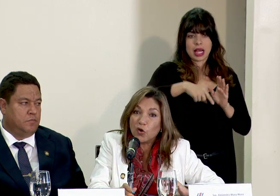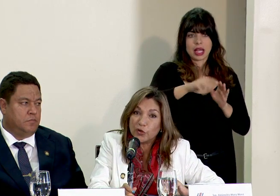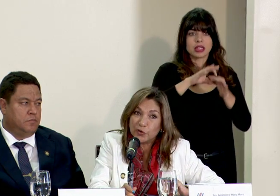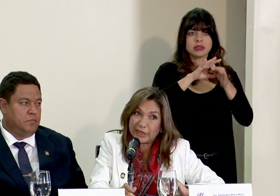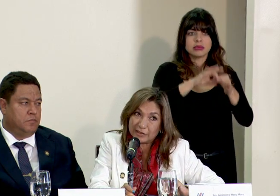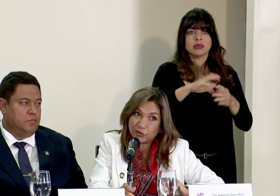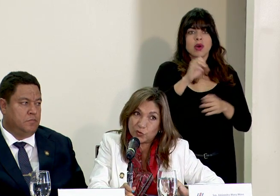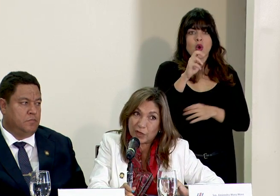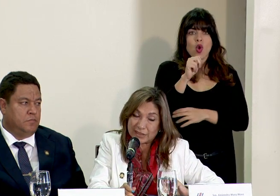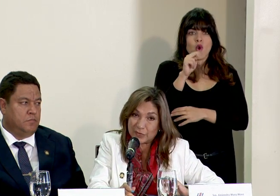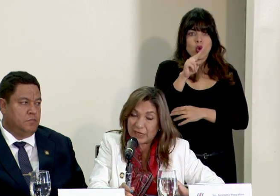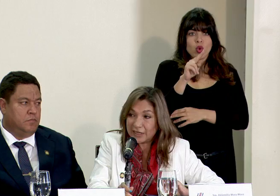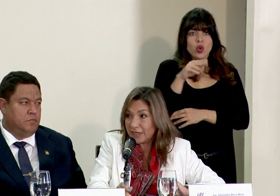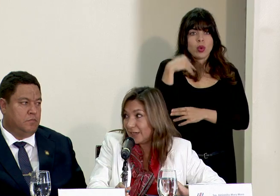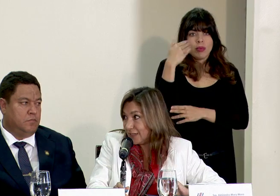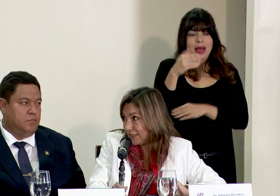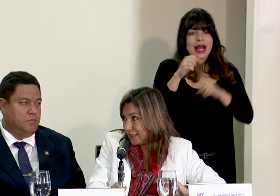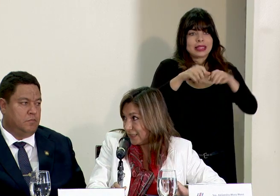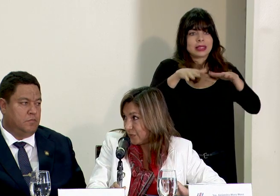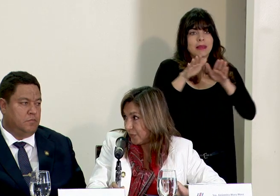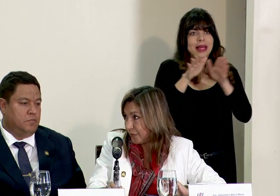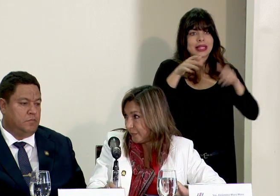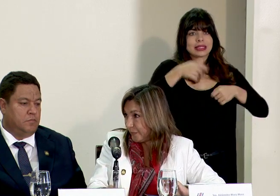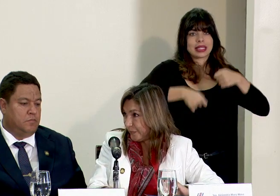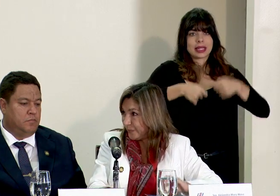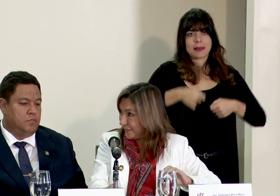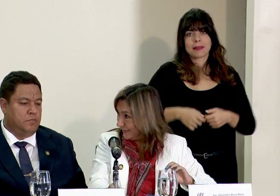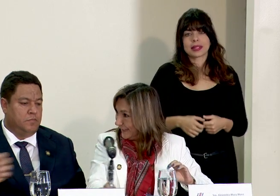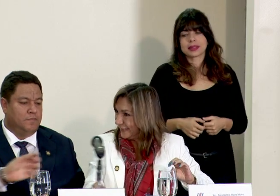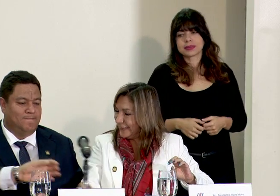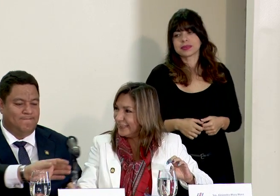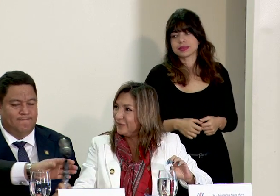marco de la ONU en su Asamblea General en septiembre.